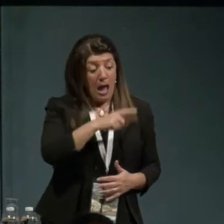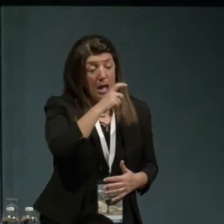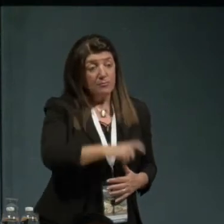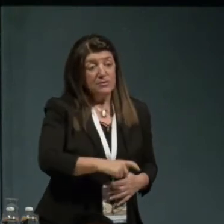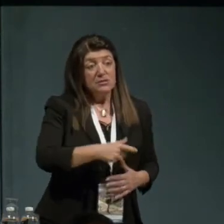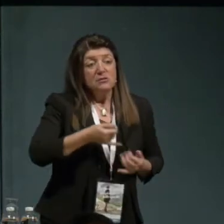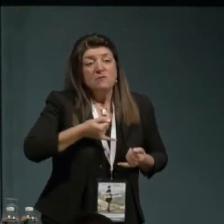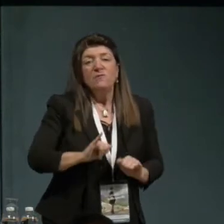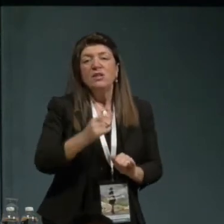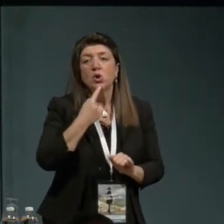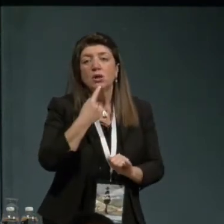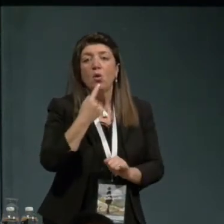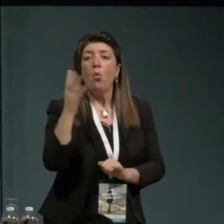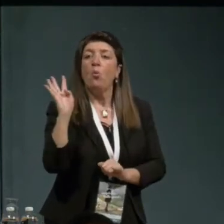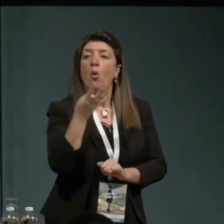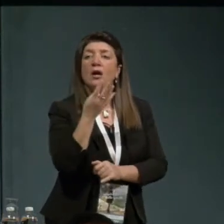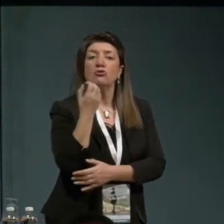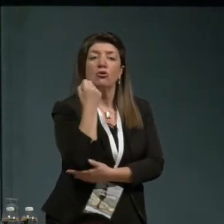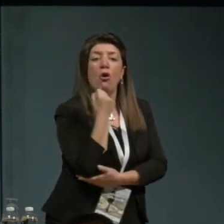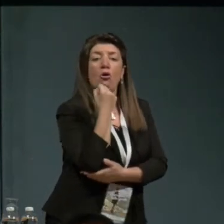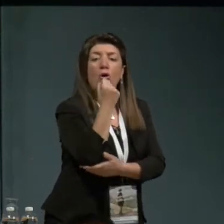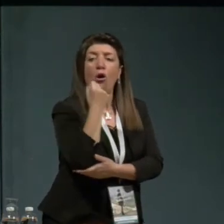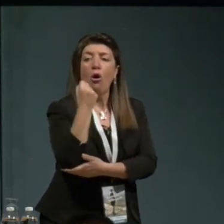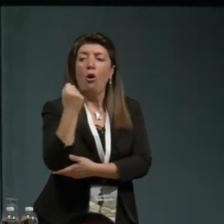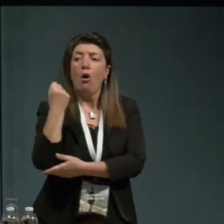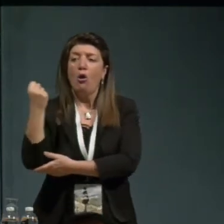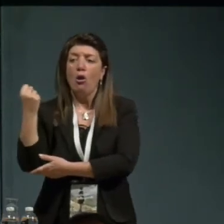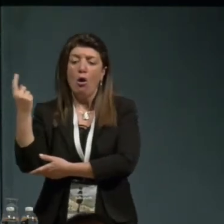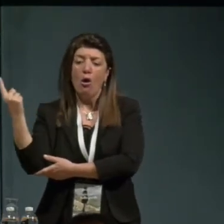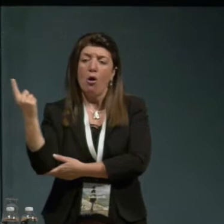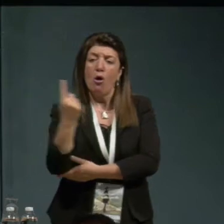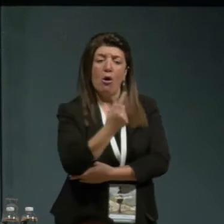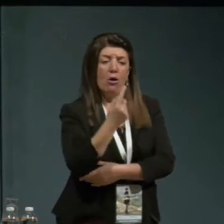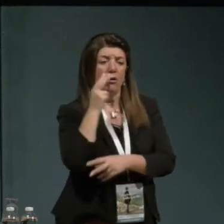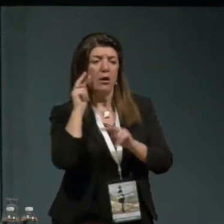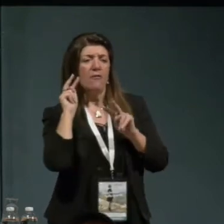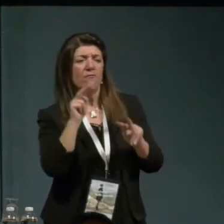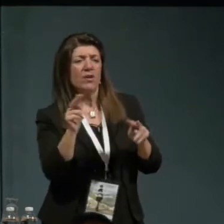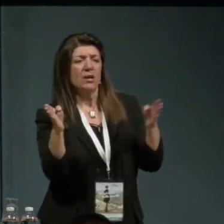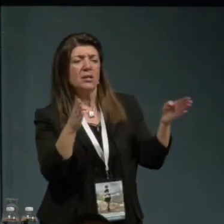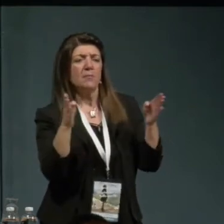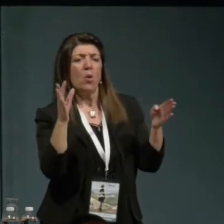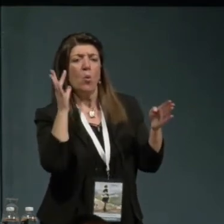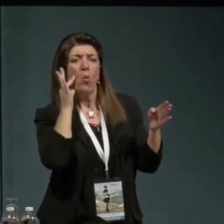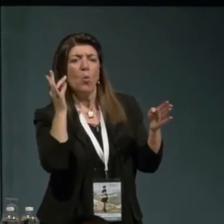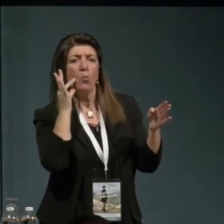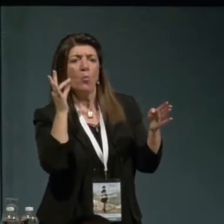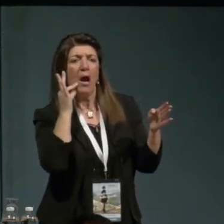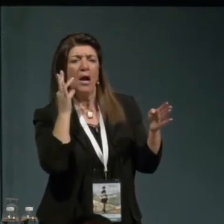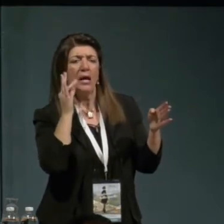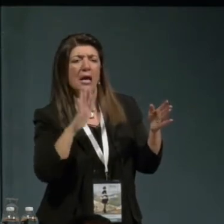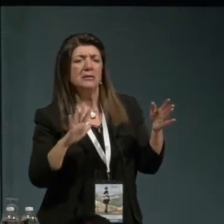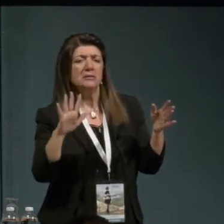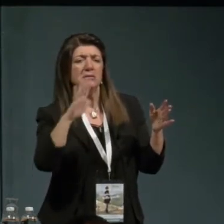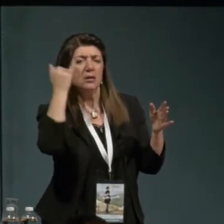vedeva l'umanesimo del Cinquecento, l'identità